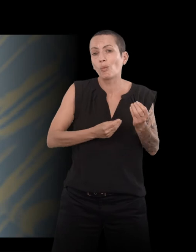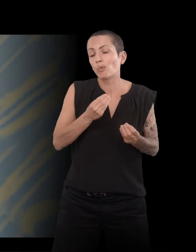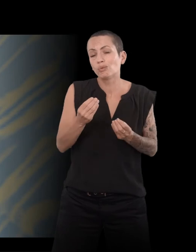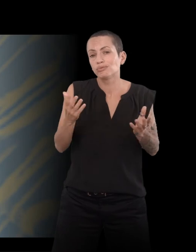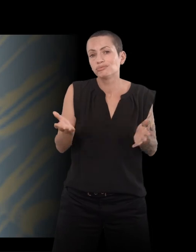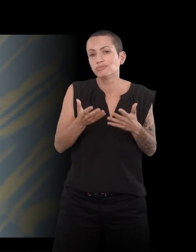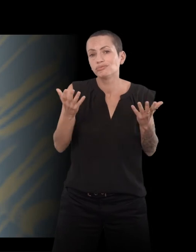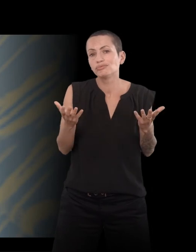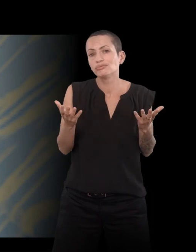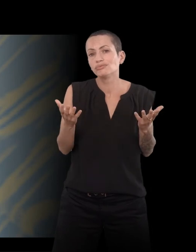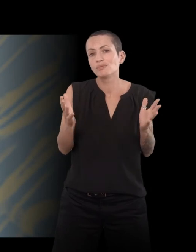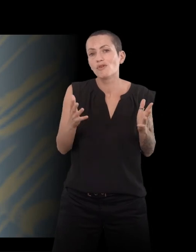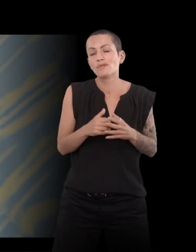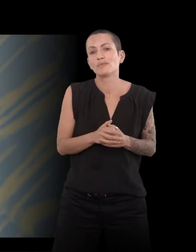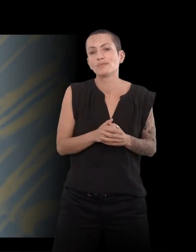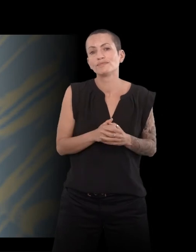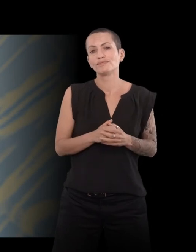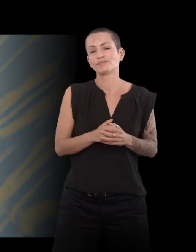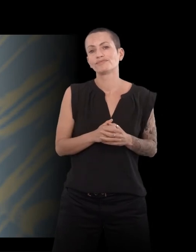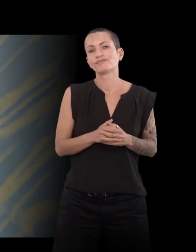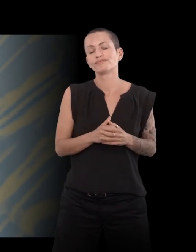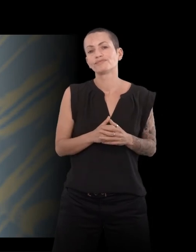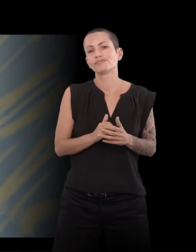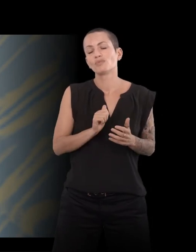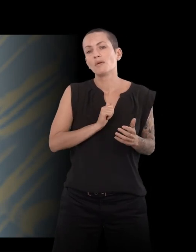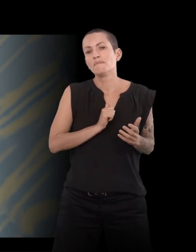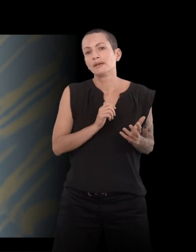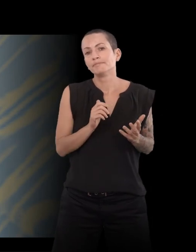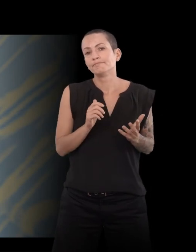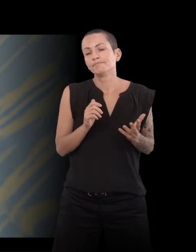j'ai pu raconter des choses.